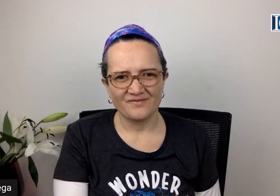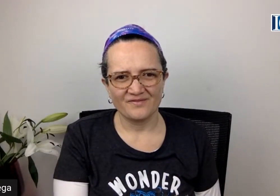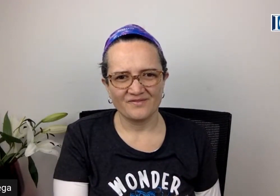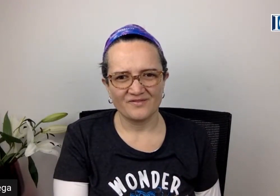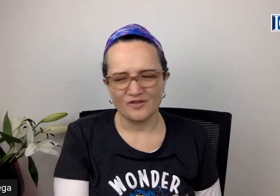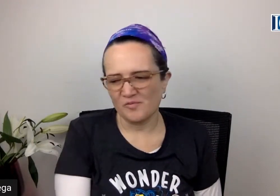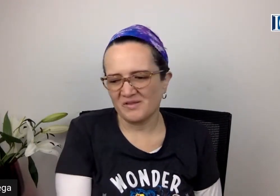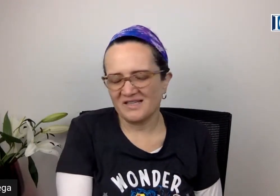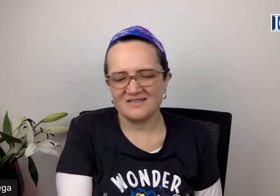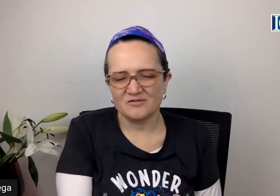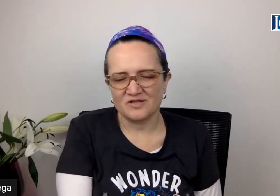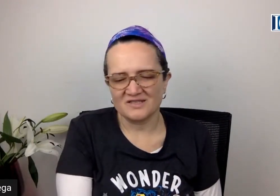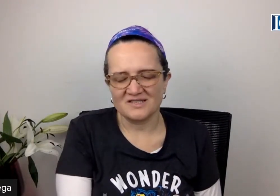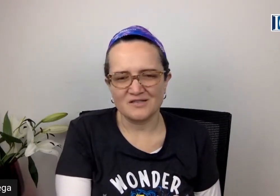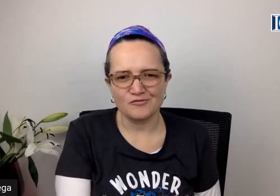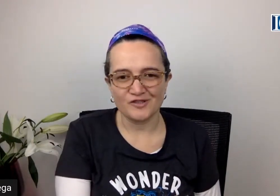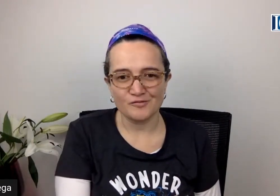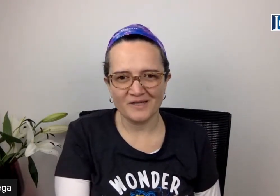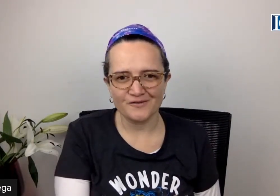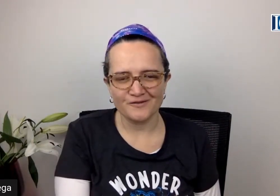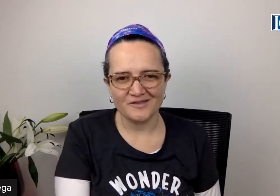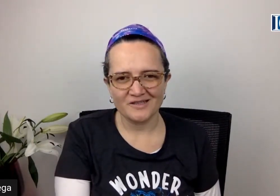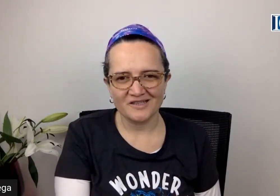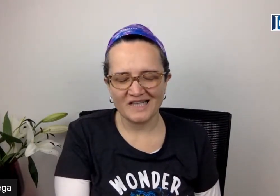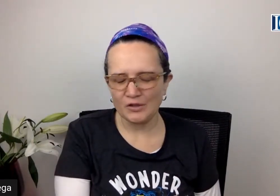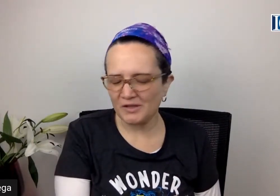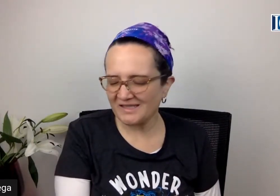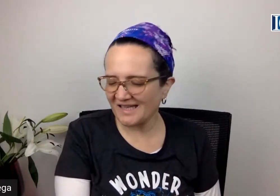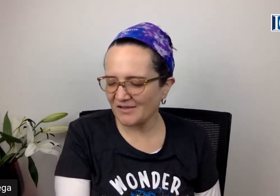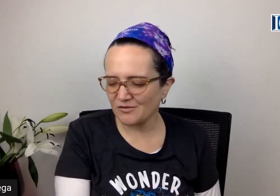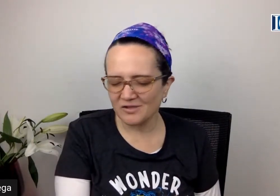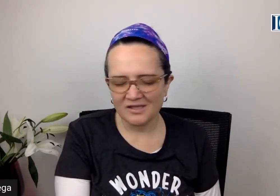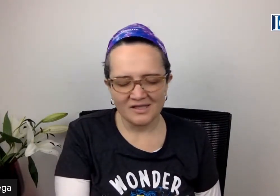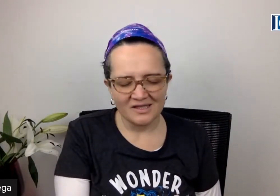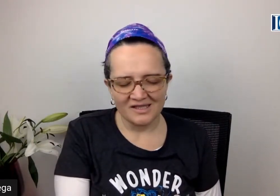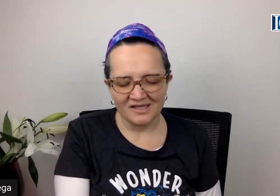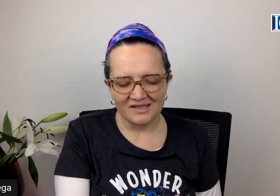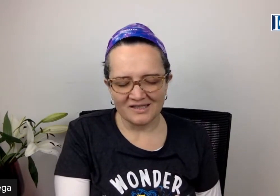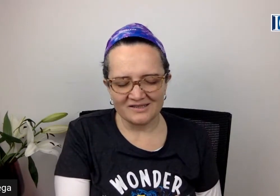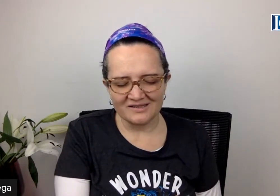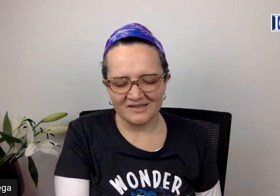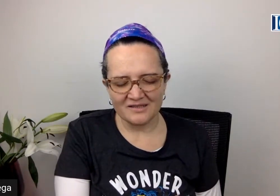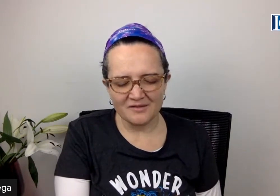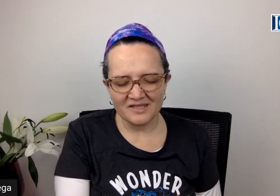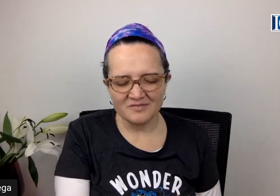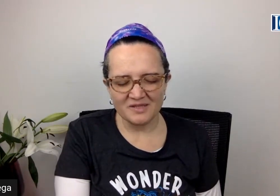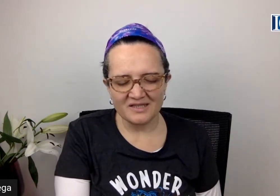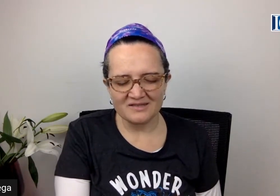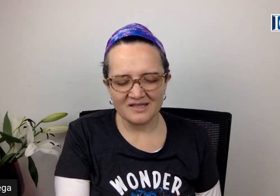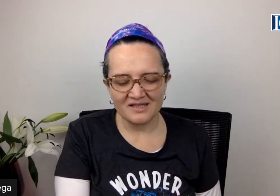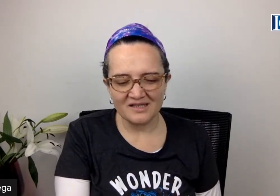no depende de las circunstancias de ningún ser humano, el conectar con el sentir y vivir la experiencia de